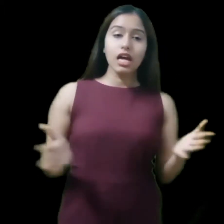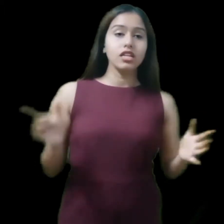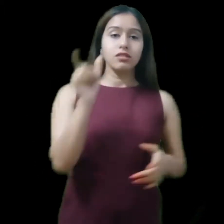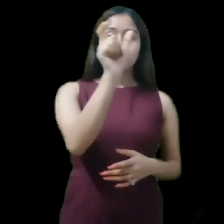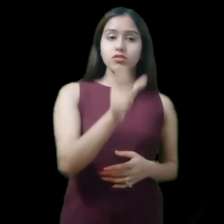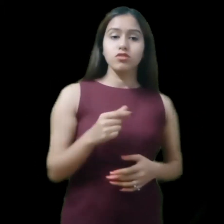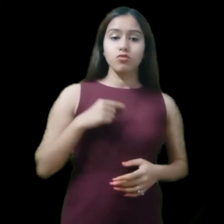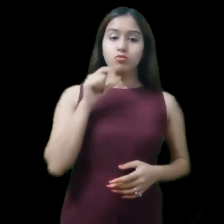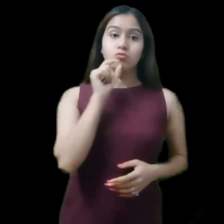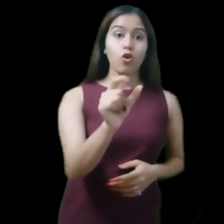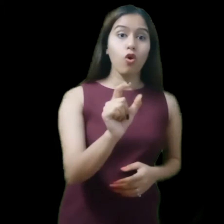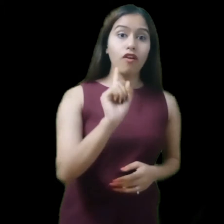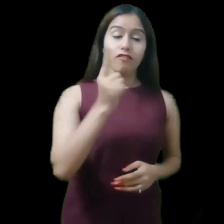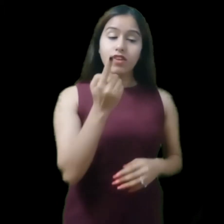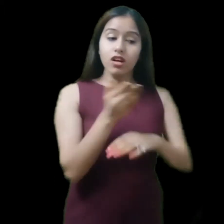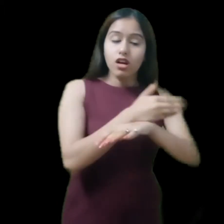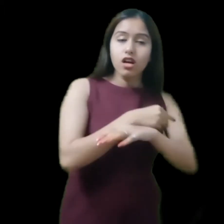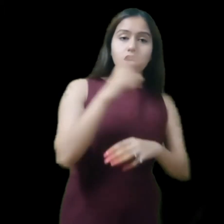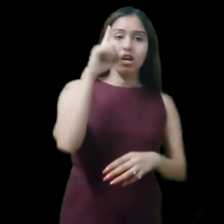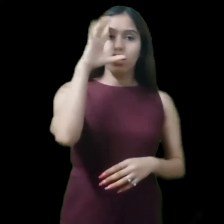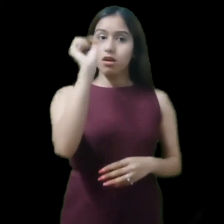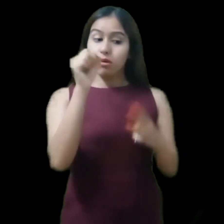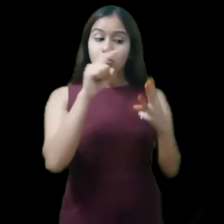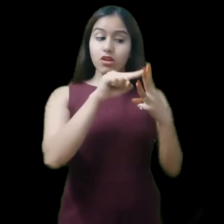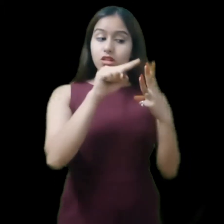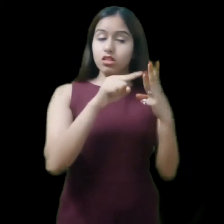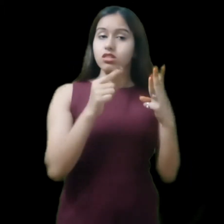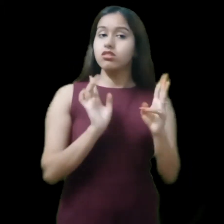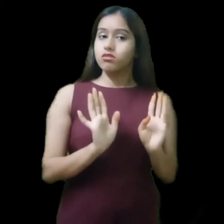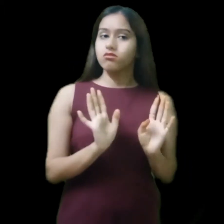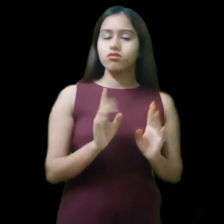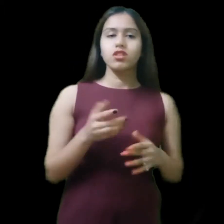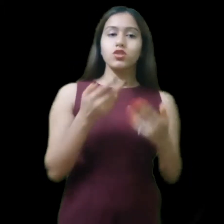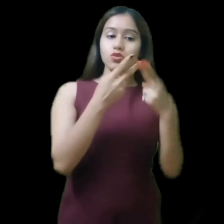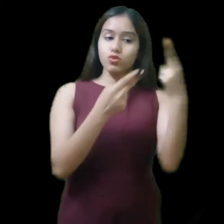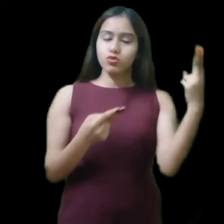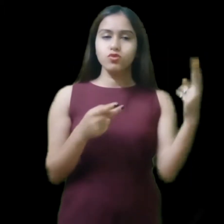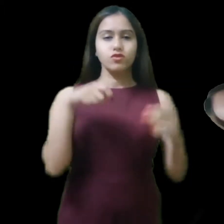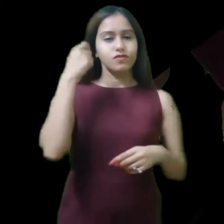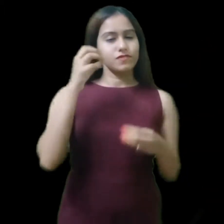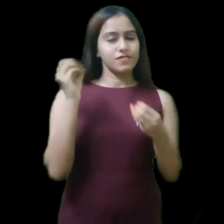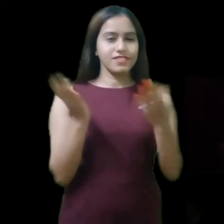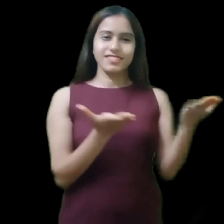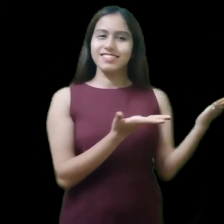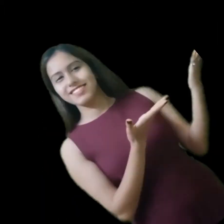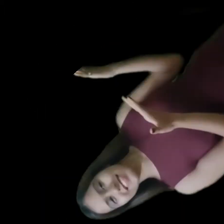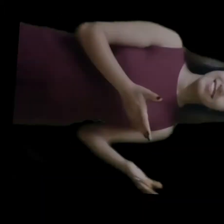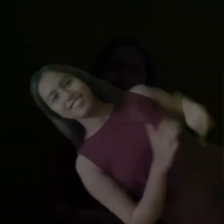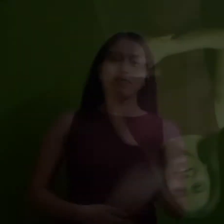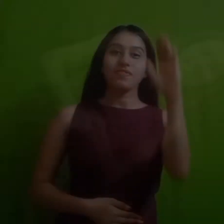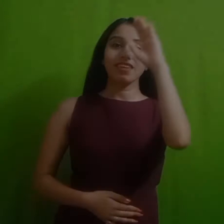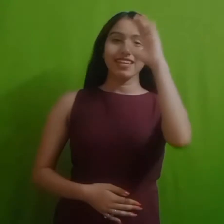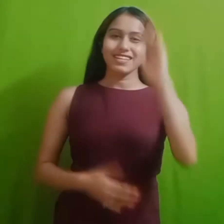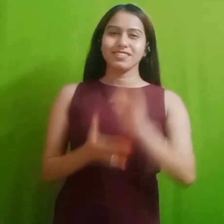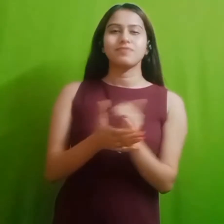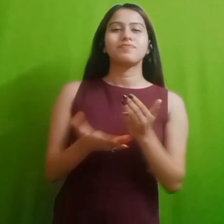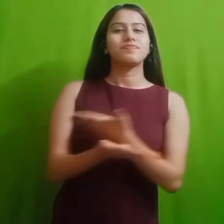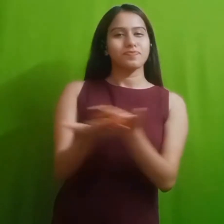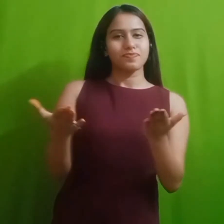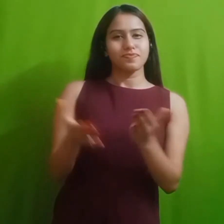तो उससे पहले हमें इन तीन बातों का जरूर दिहान रखना चीए तो चलिए देड़ ना करते हैं वीडियो को शुरू करते हैं ये कहानी है साउथ के एक राजा की